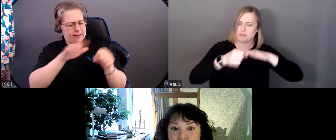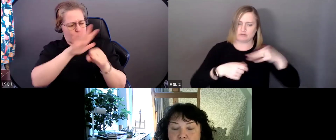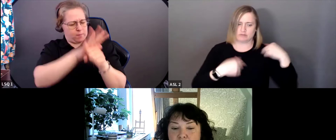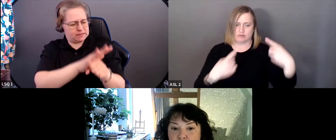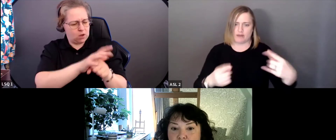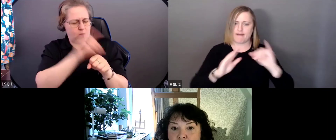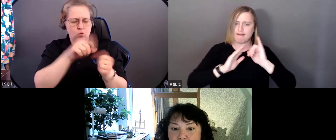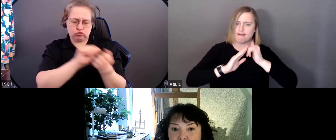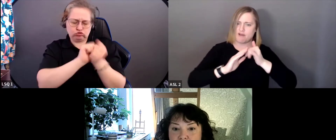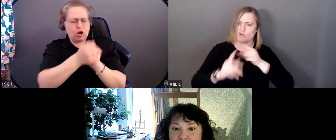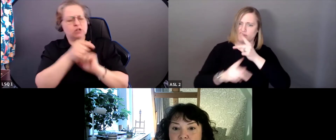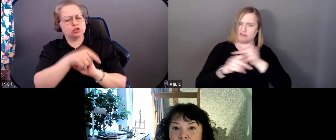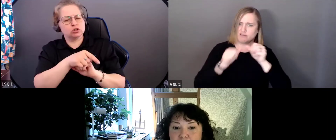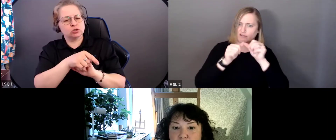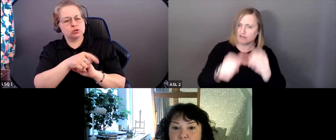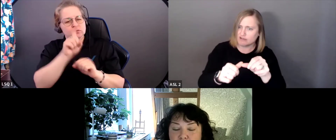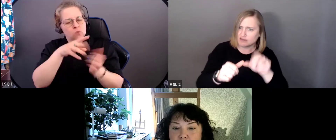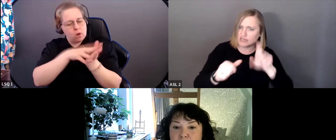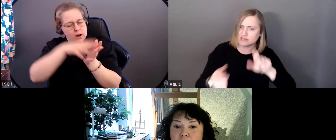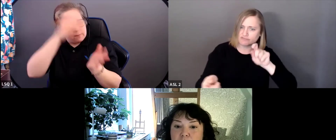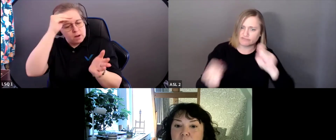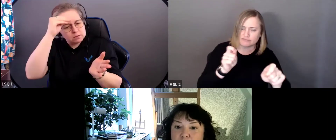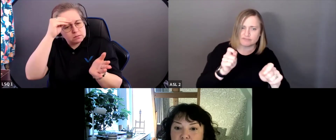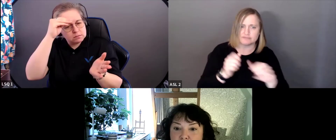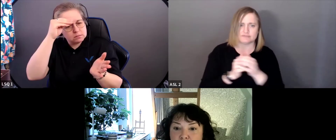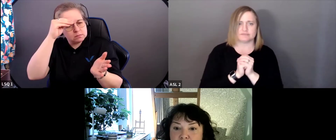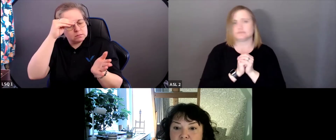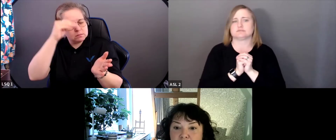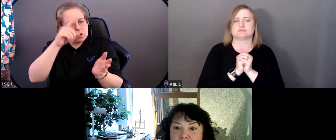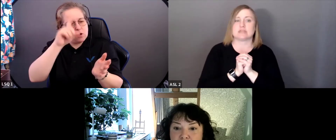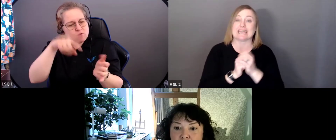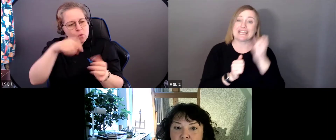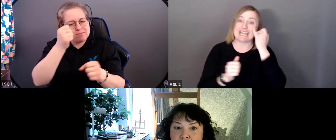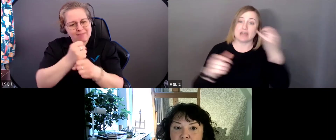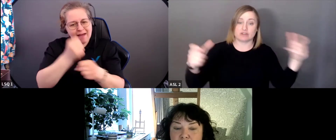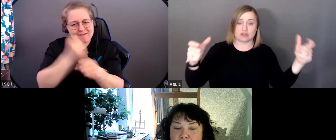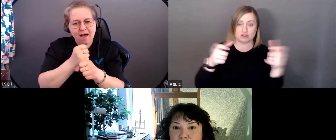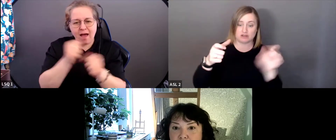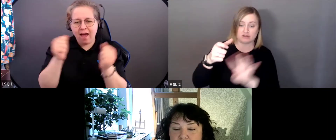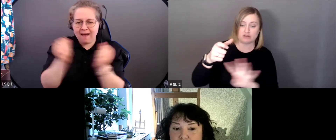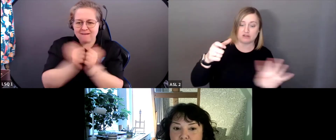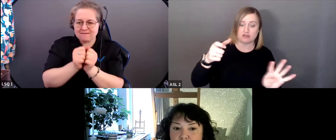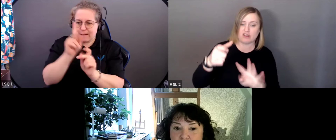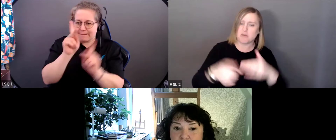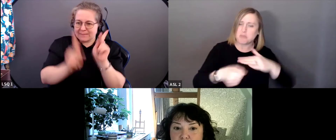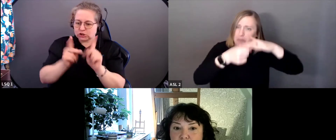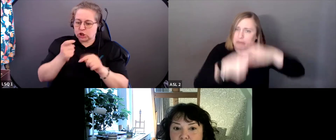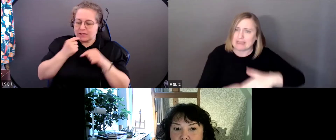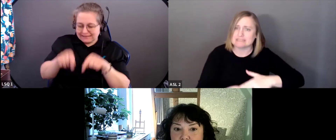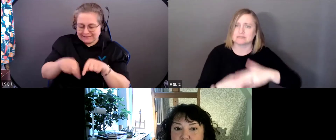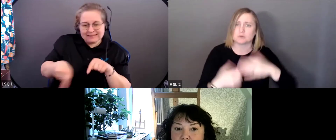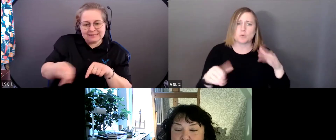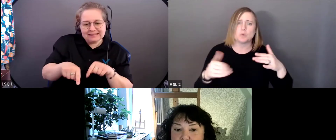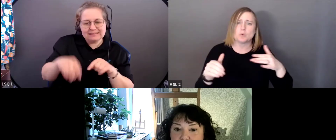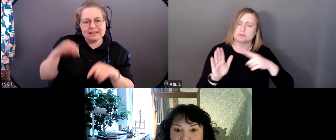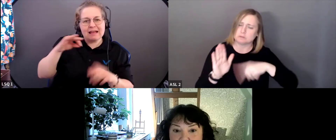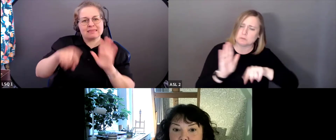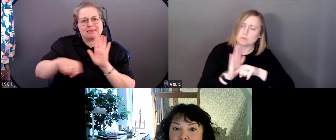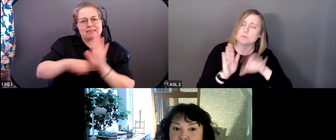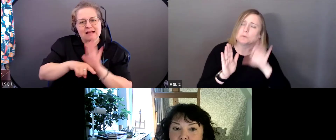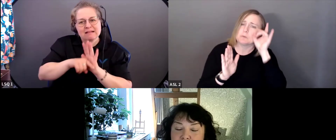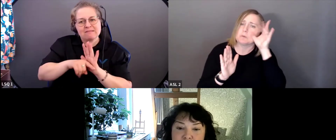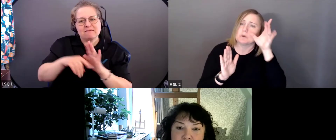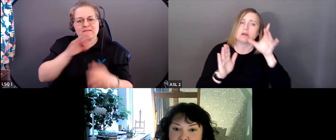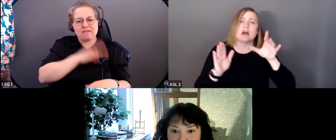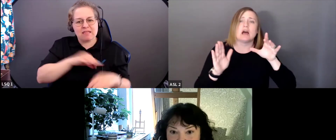'expertise et travailler en solidarité avec les personnes opprimées et désavantagées par les structures